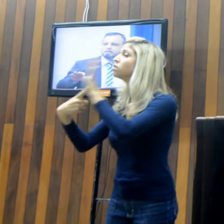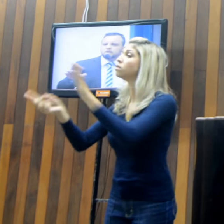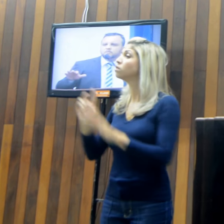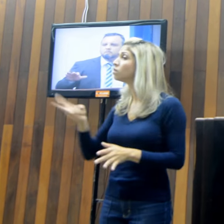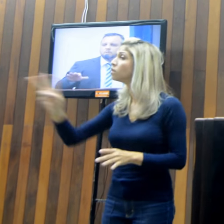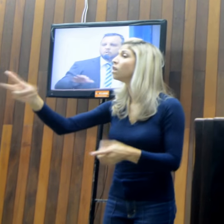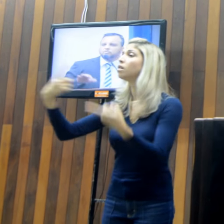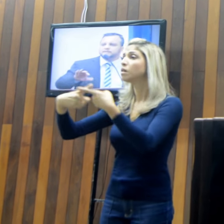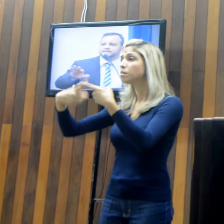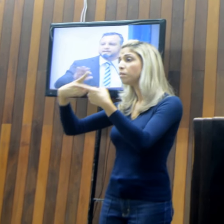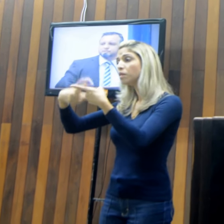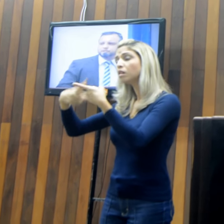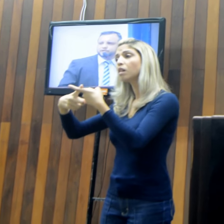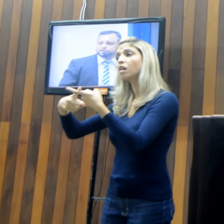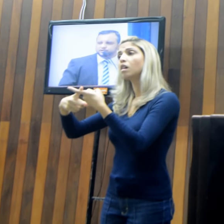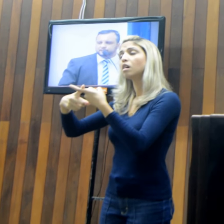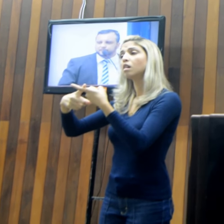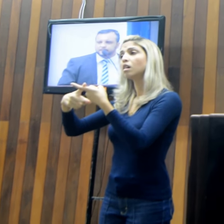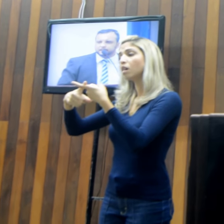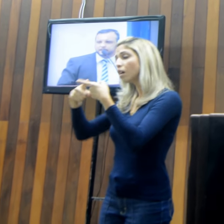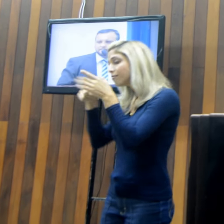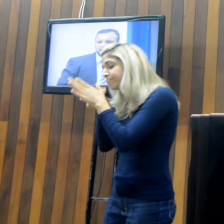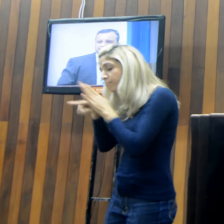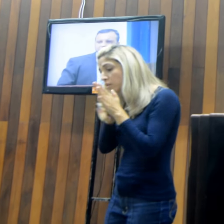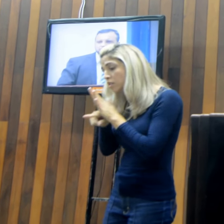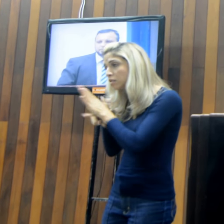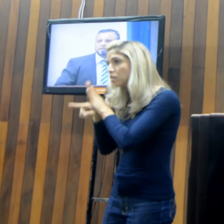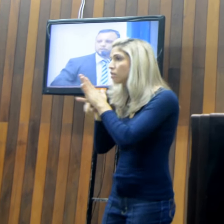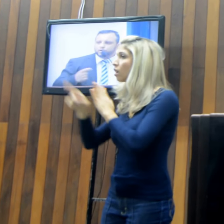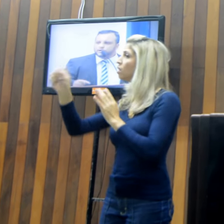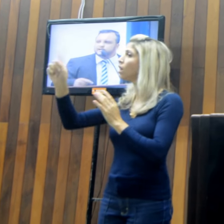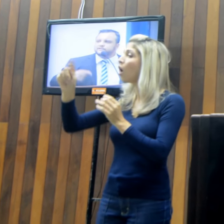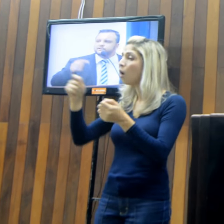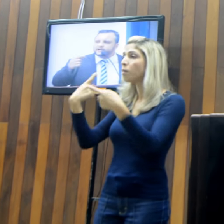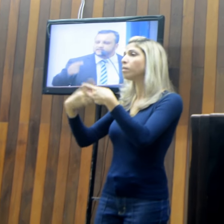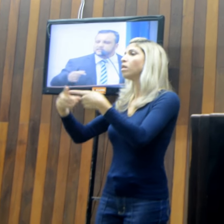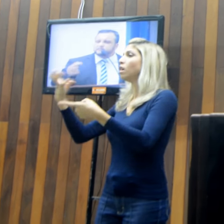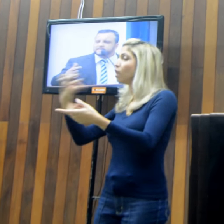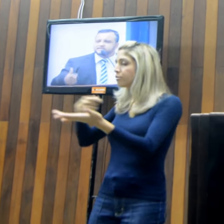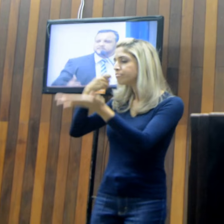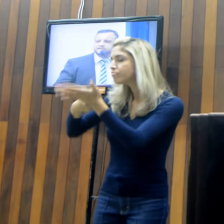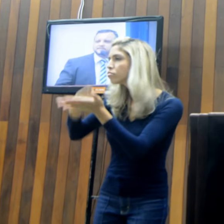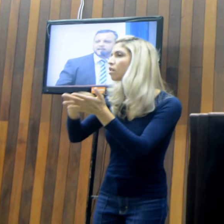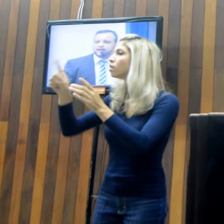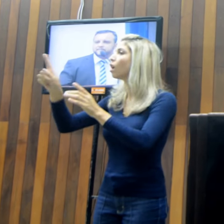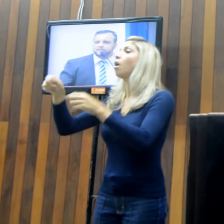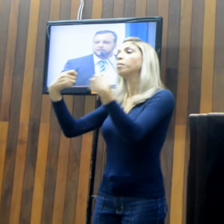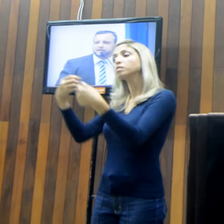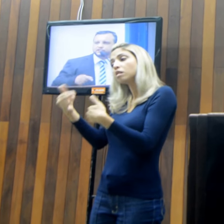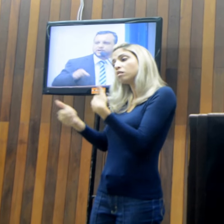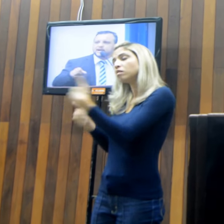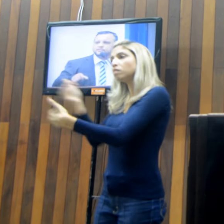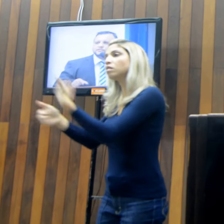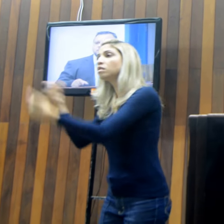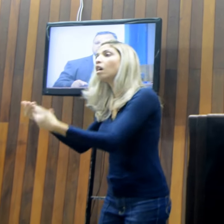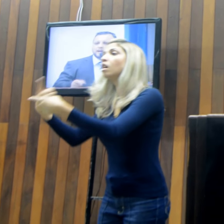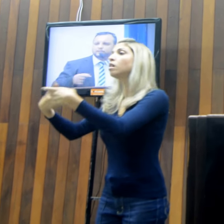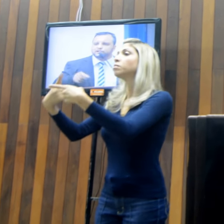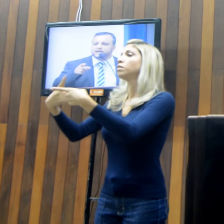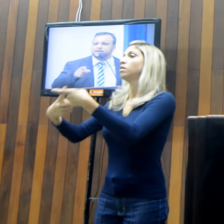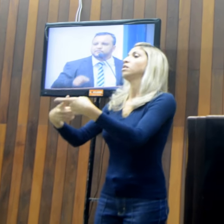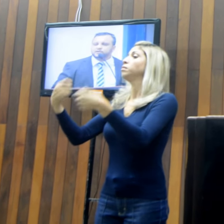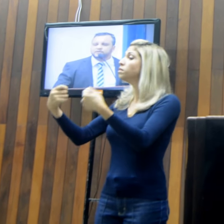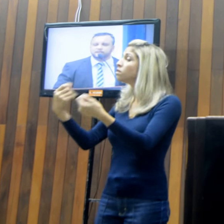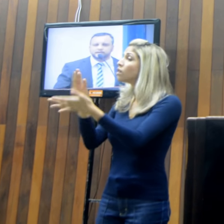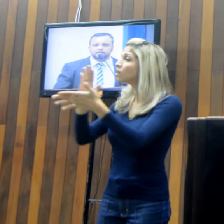não com um desejo punitivo, mas porque toda investigação precisa avançar e chegar ao seu cabo,